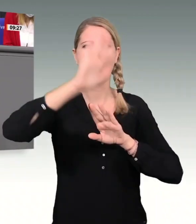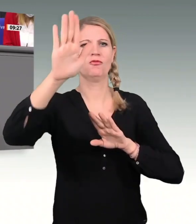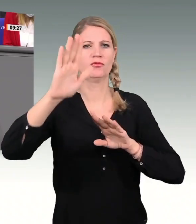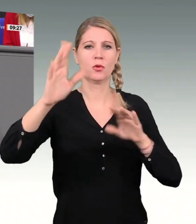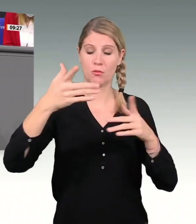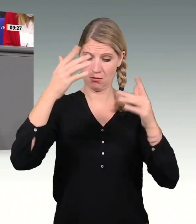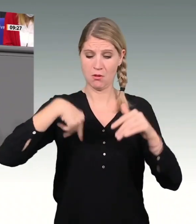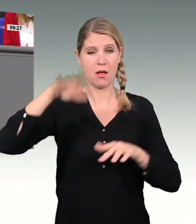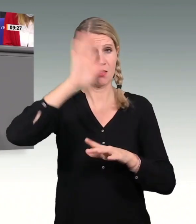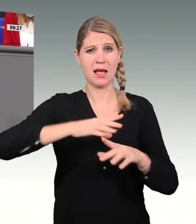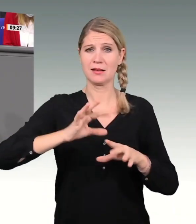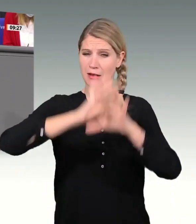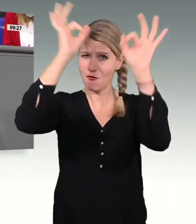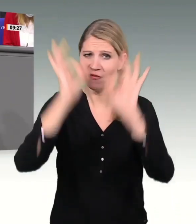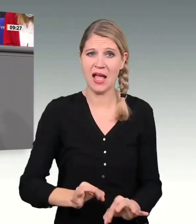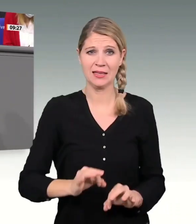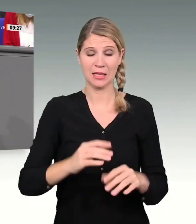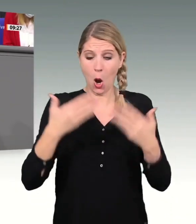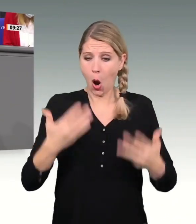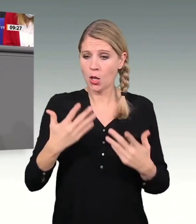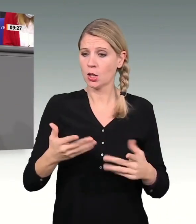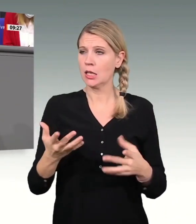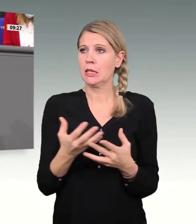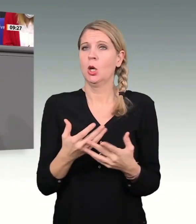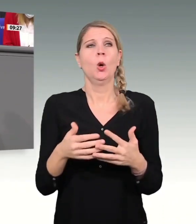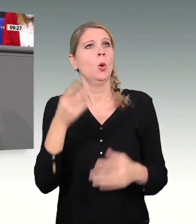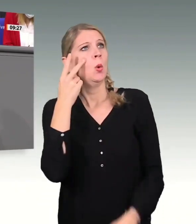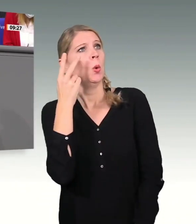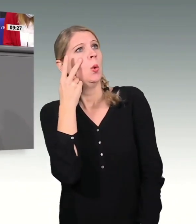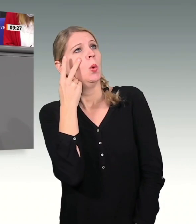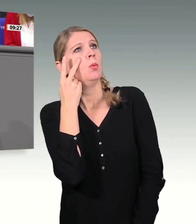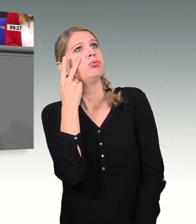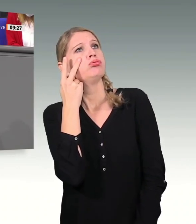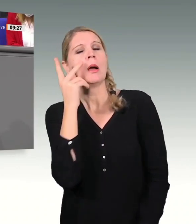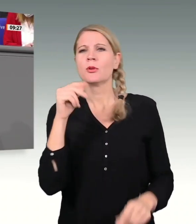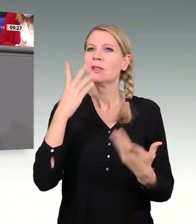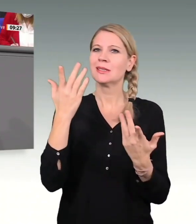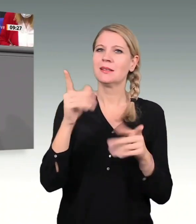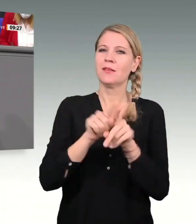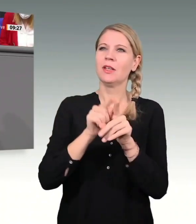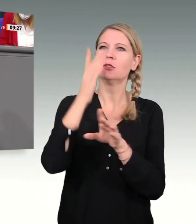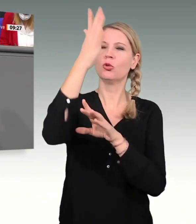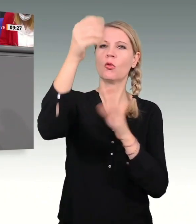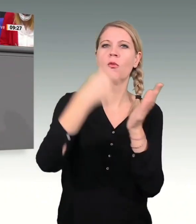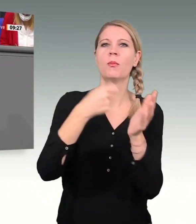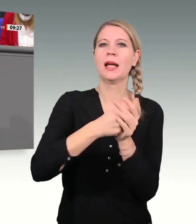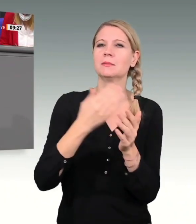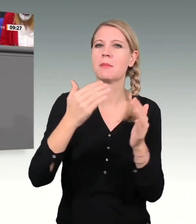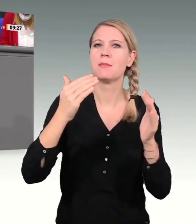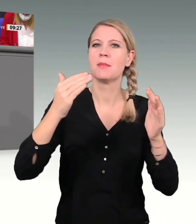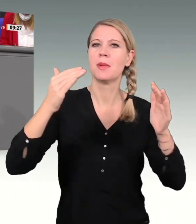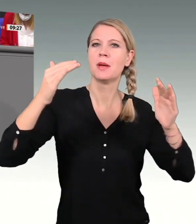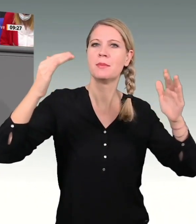Kontinents gefährden. Heute nicht zu handeln, würde den Preis in der Zukunft um ein Vielfaches erhöhen, weil unsere Wirtschaft